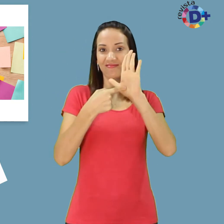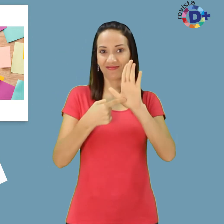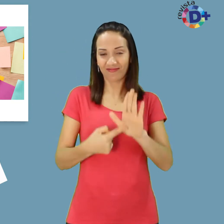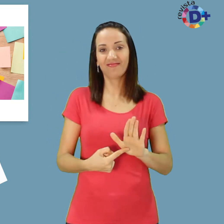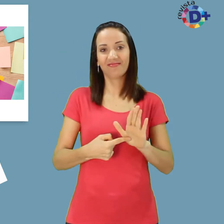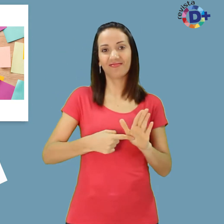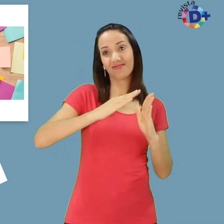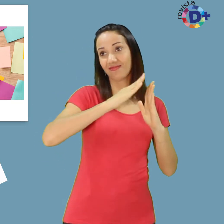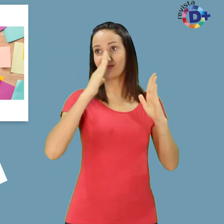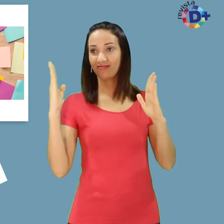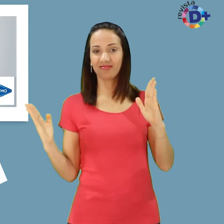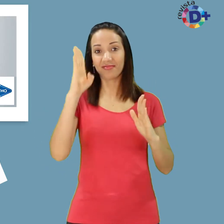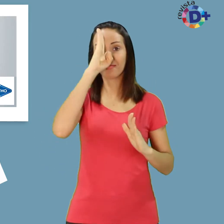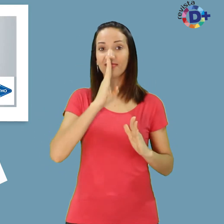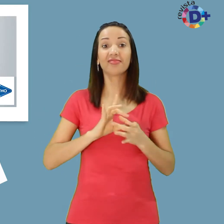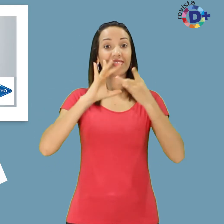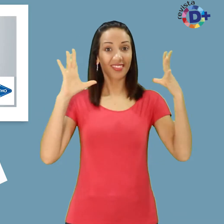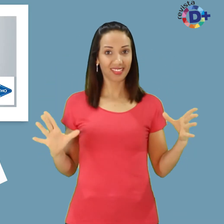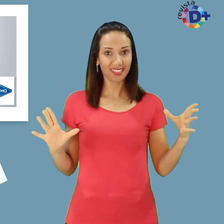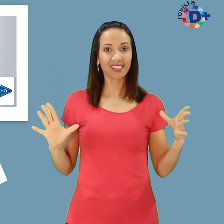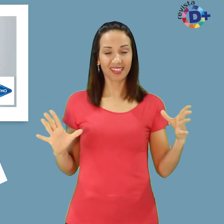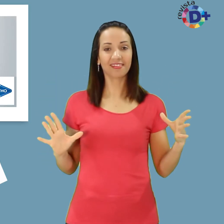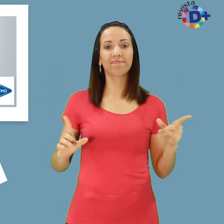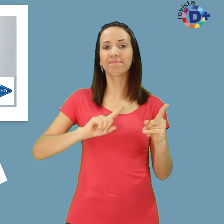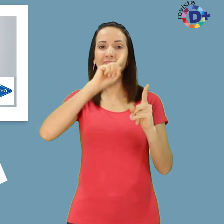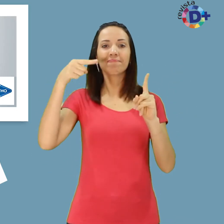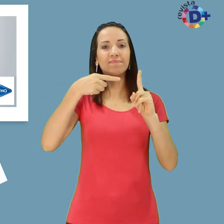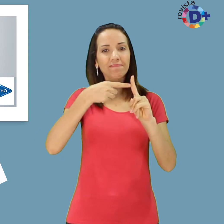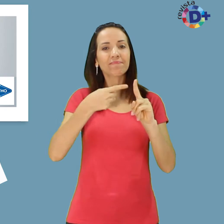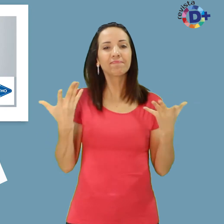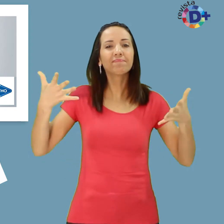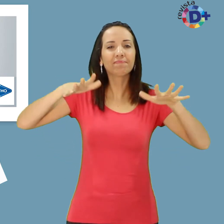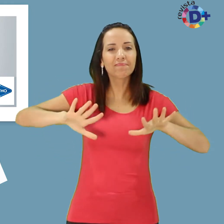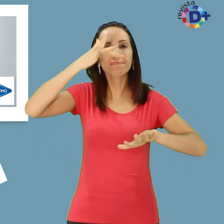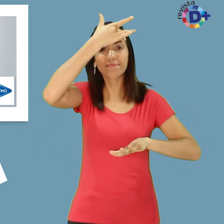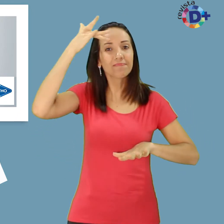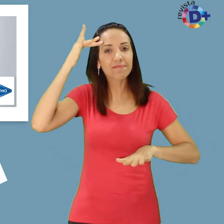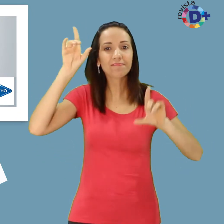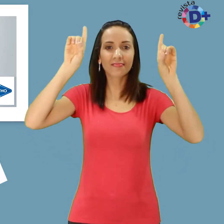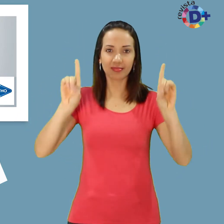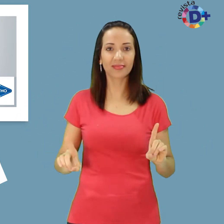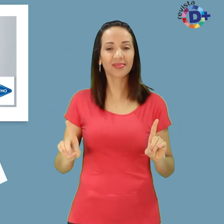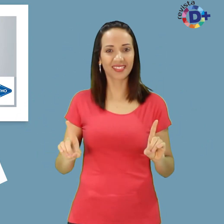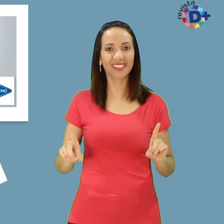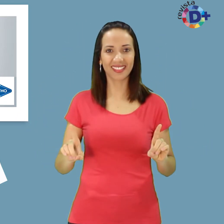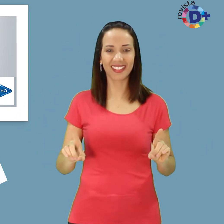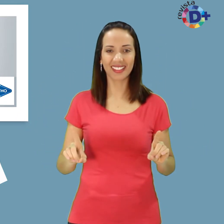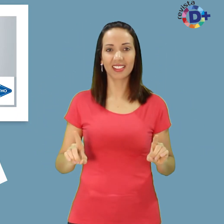íntegra. Gratuidade Com o propósito de incluir pessoas com deficiência no mercado de